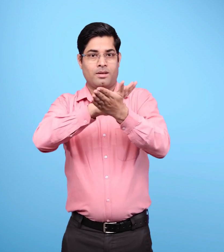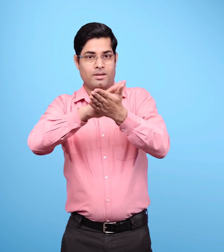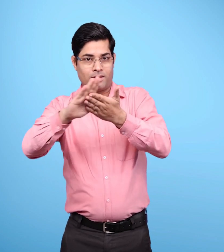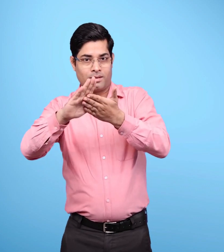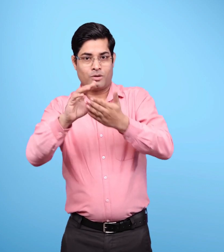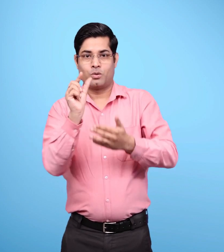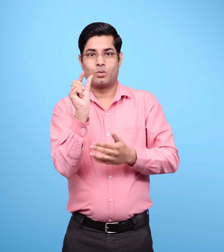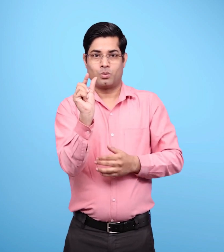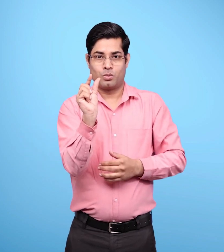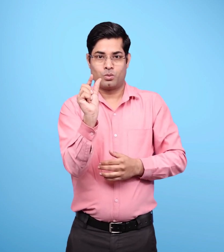पांचवा